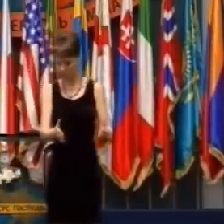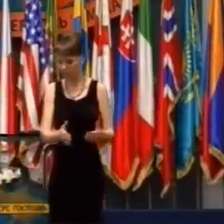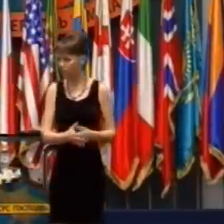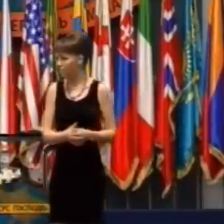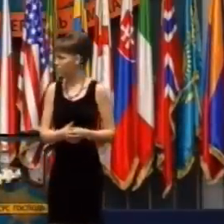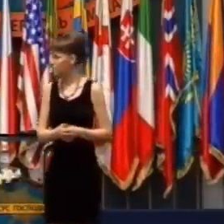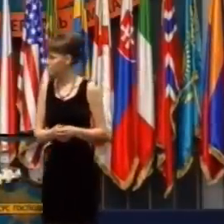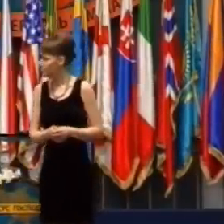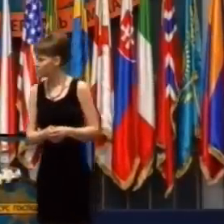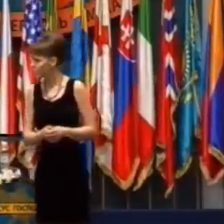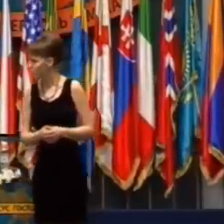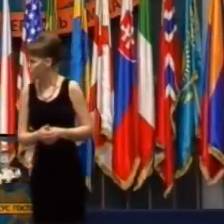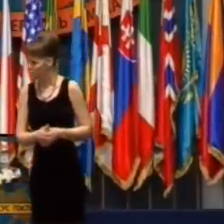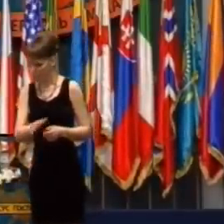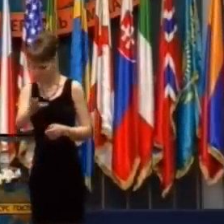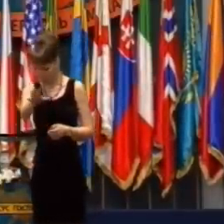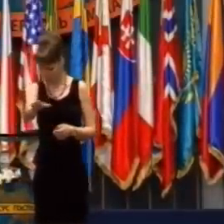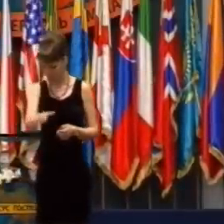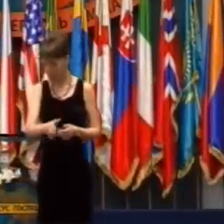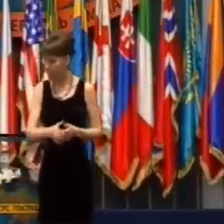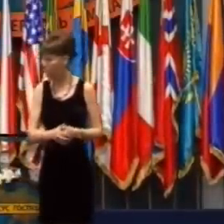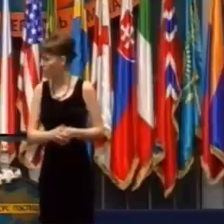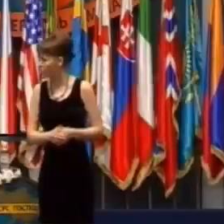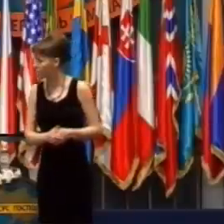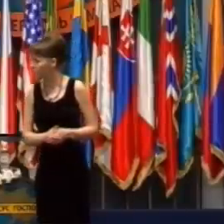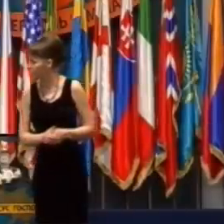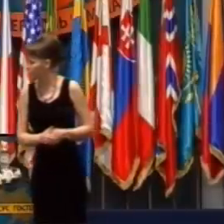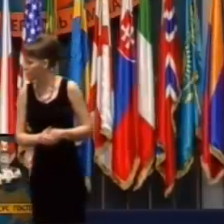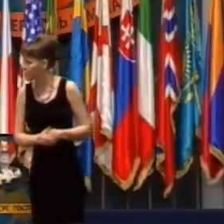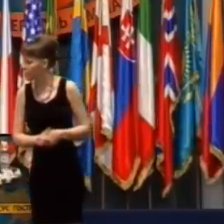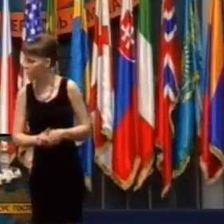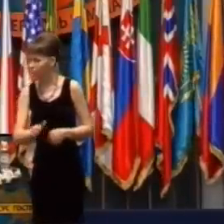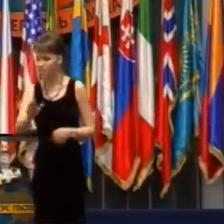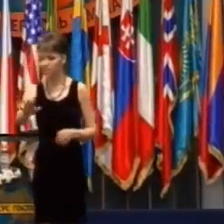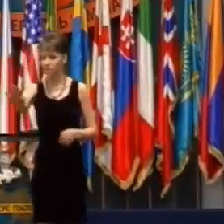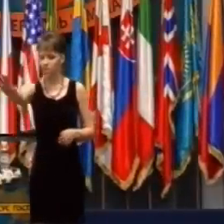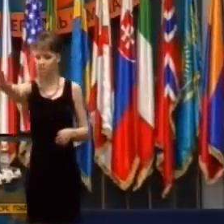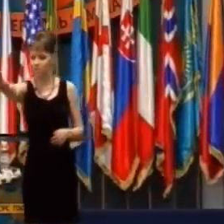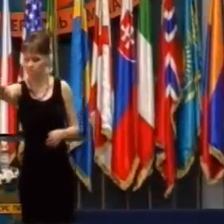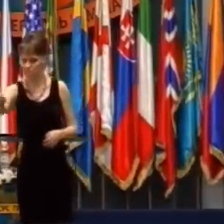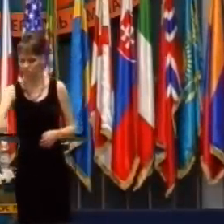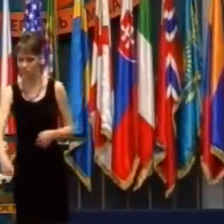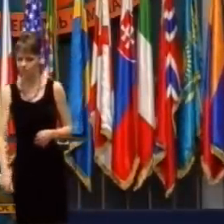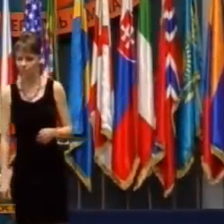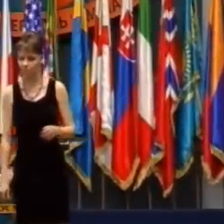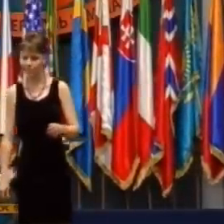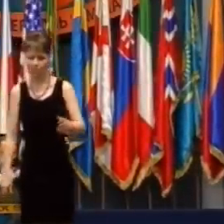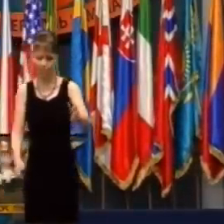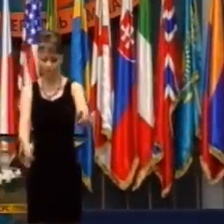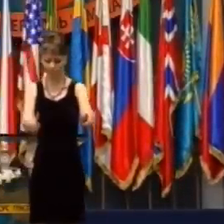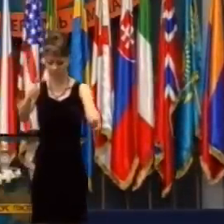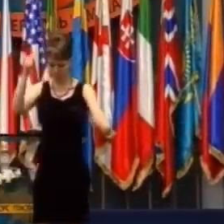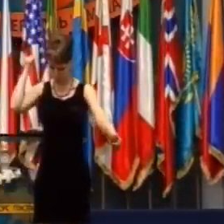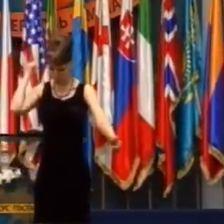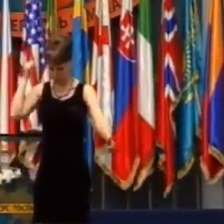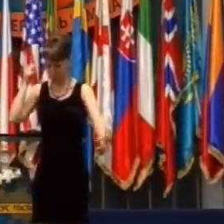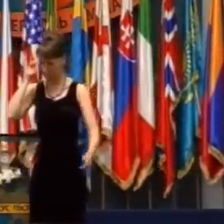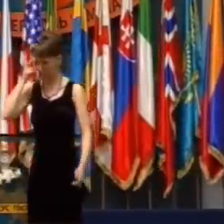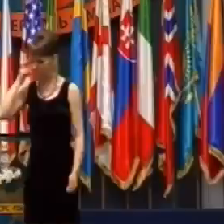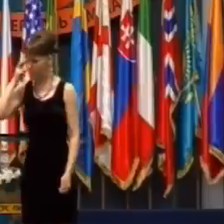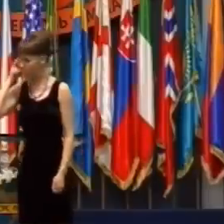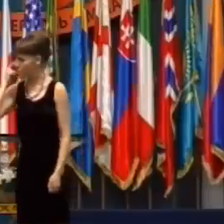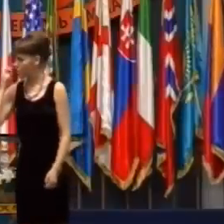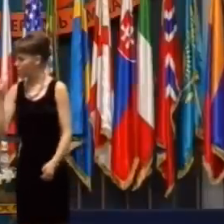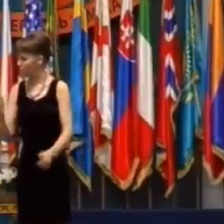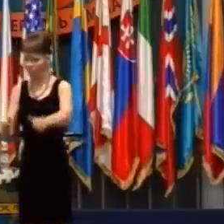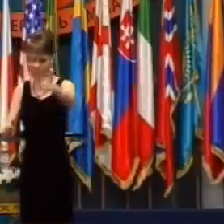vykročil som a začal som ukazovať. Toto auto zastaň. Tamto auto choď.